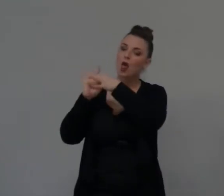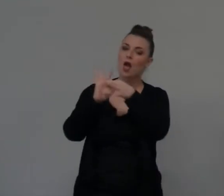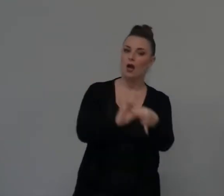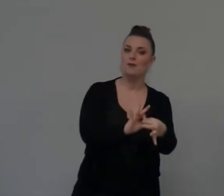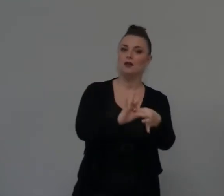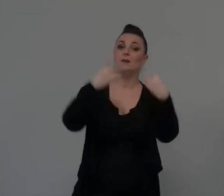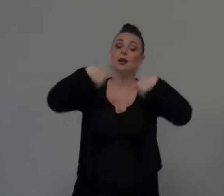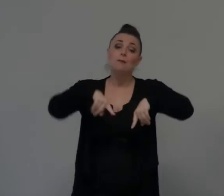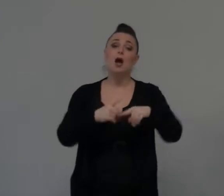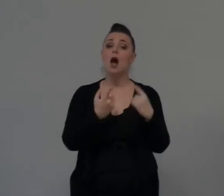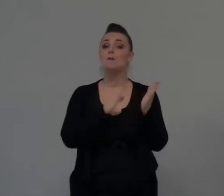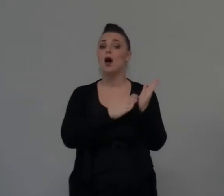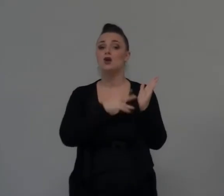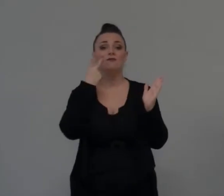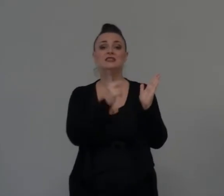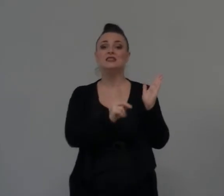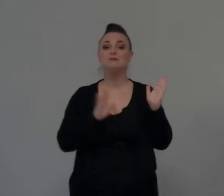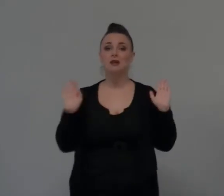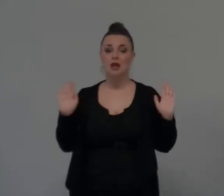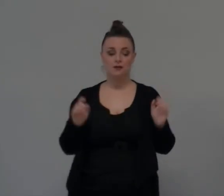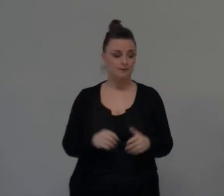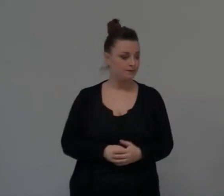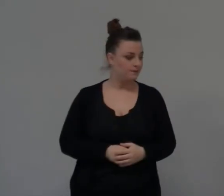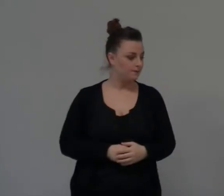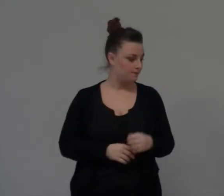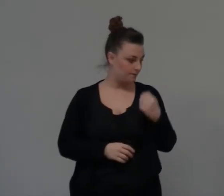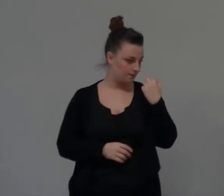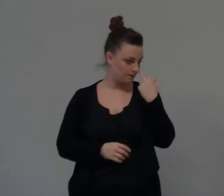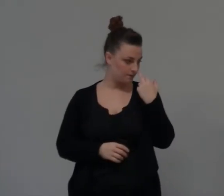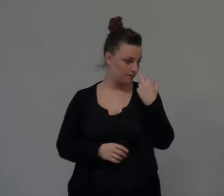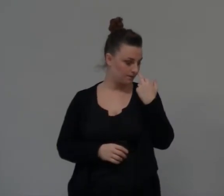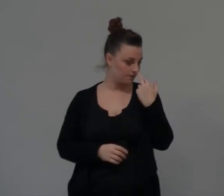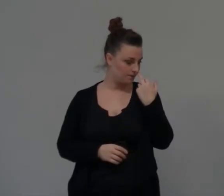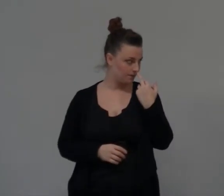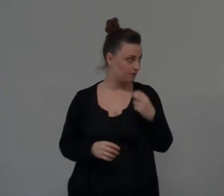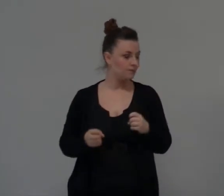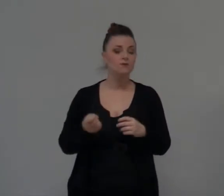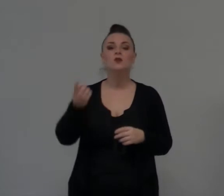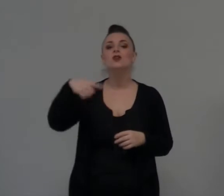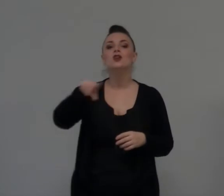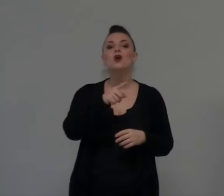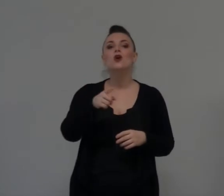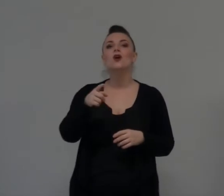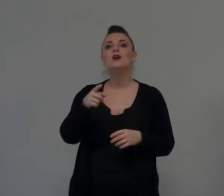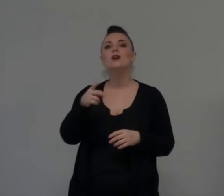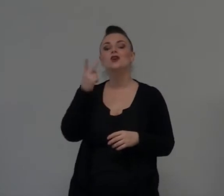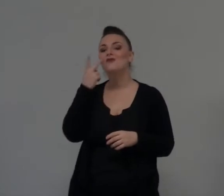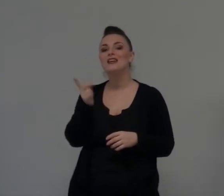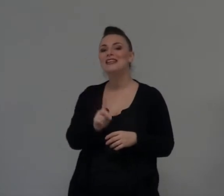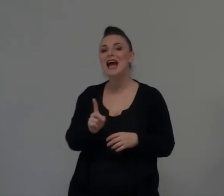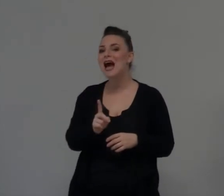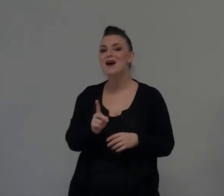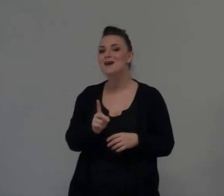visibile di Dio E nel frattempo non vanti e sottovaluti o non vedi